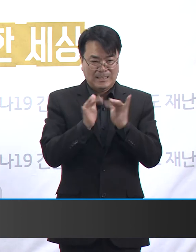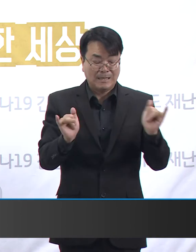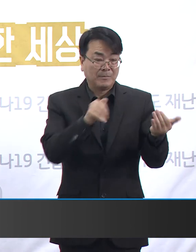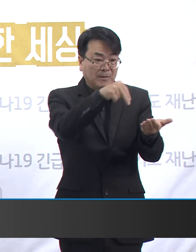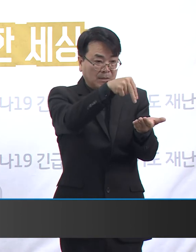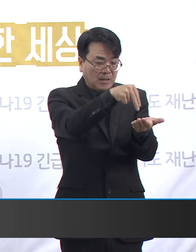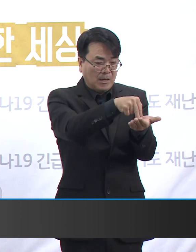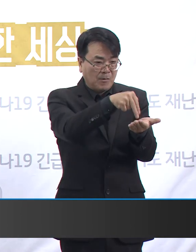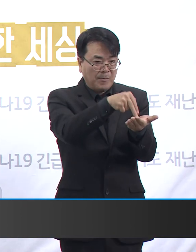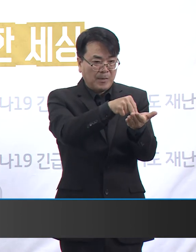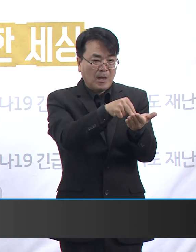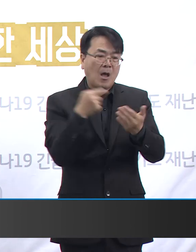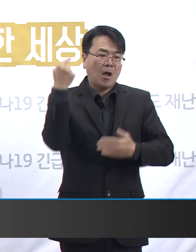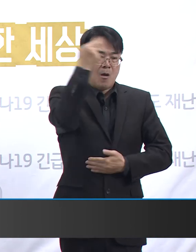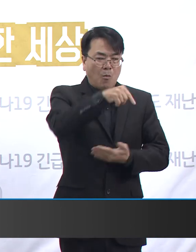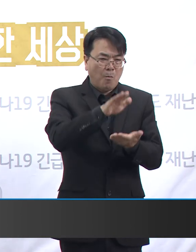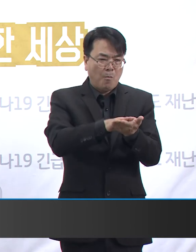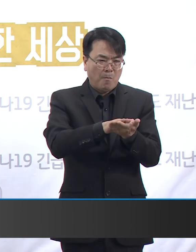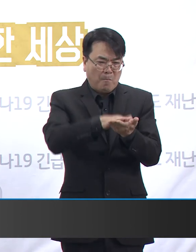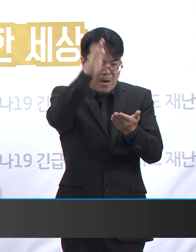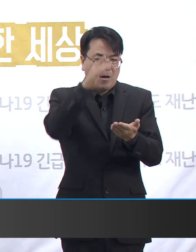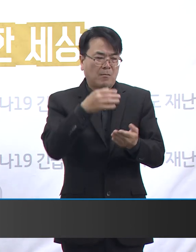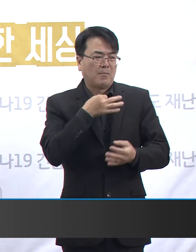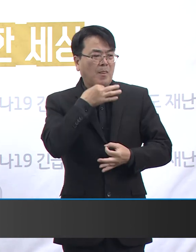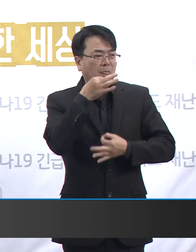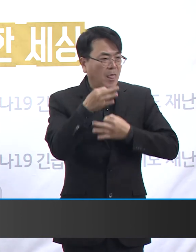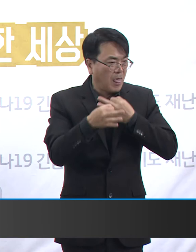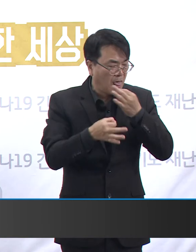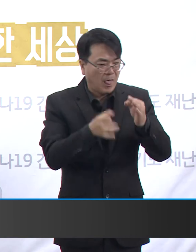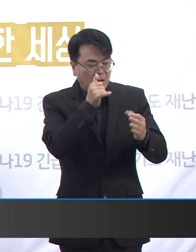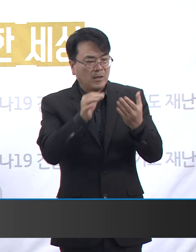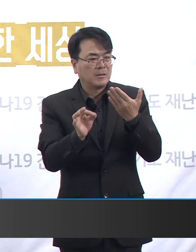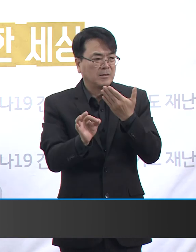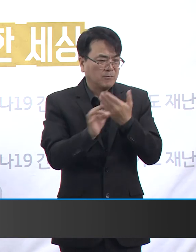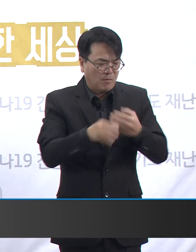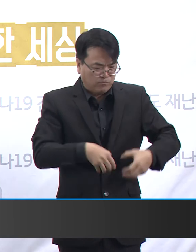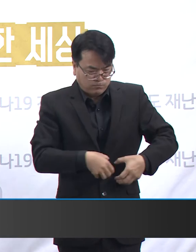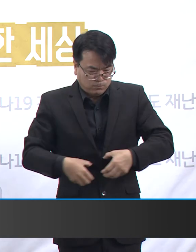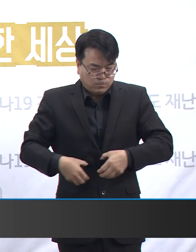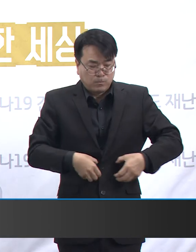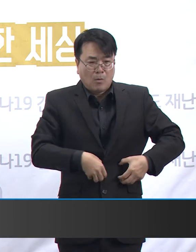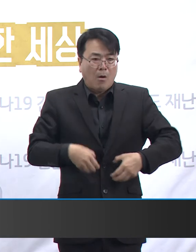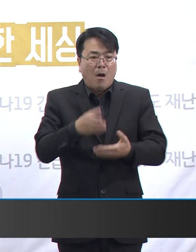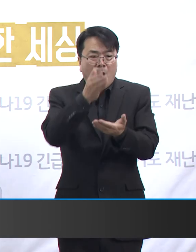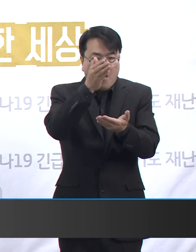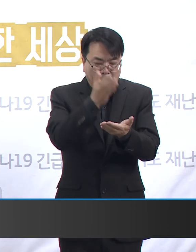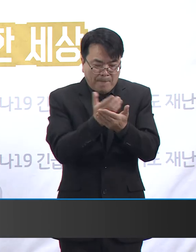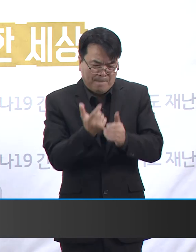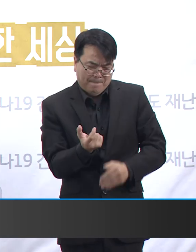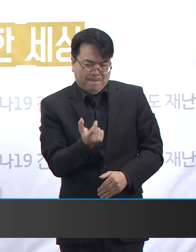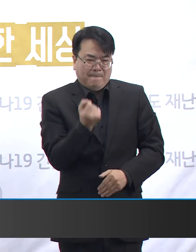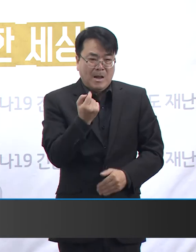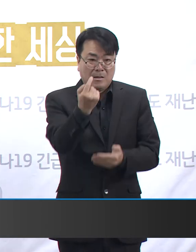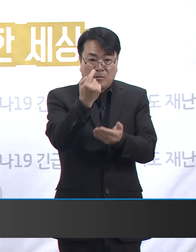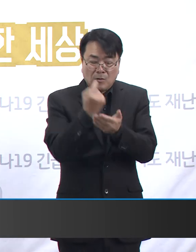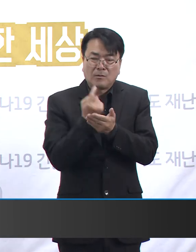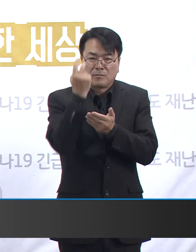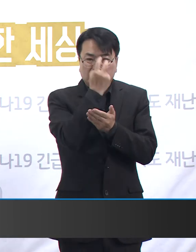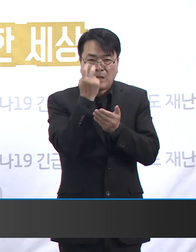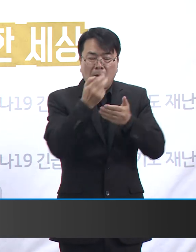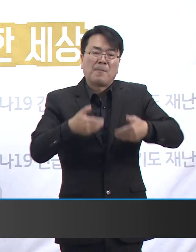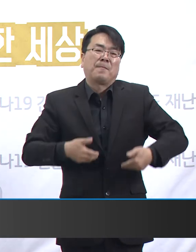발열 및 기침 같은 증상이 있을 때 지체 없이 검사받는 것이 중요합니다. 하지만